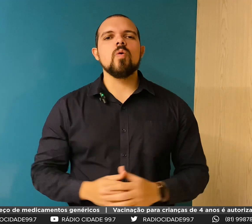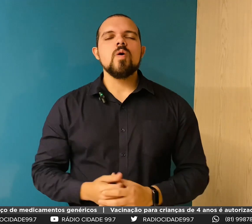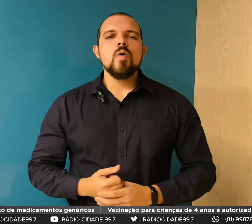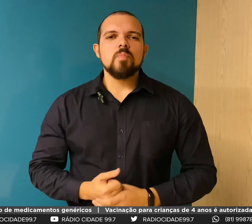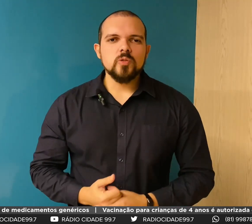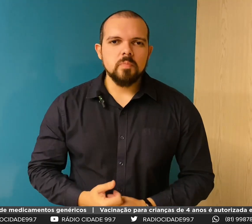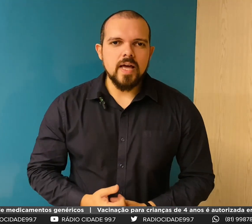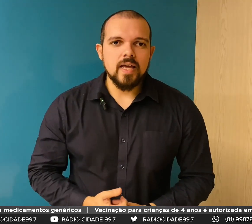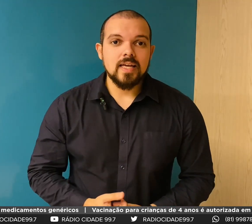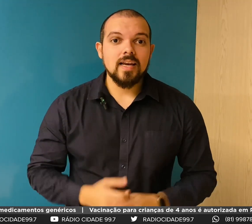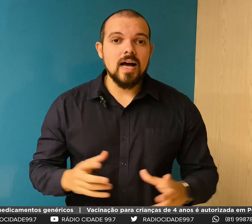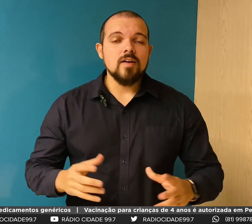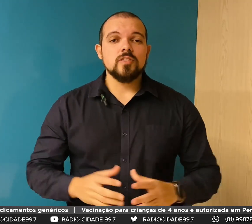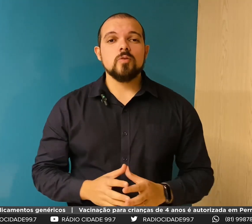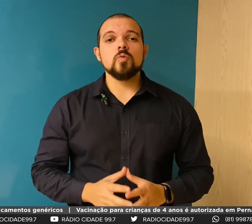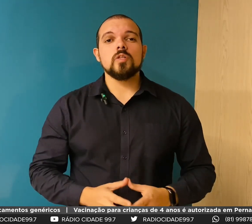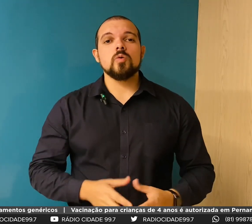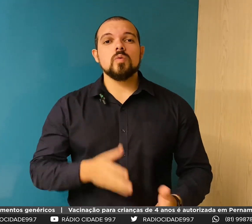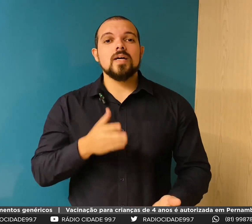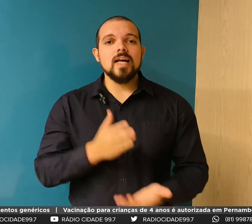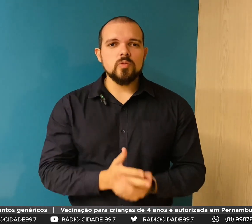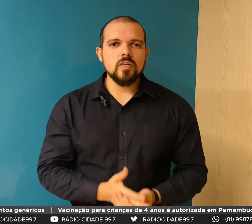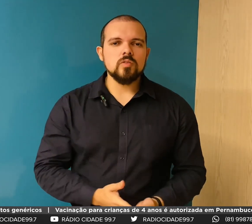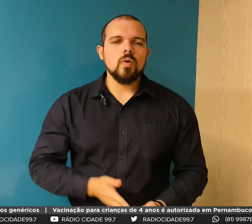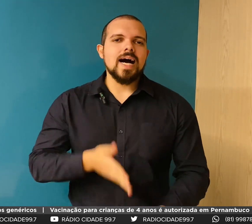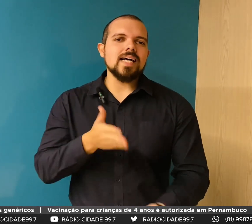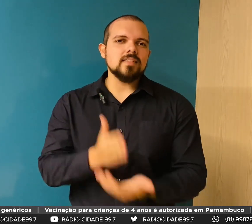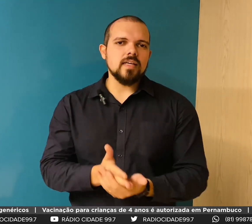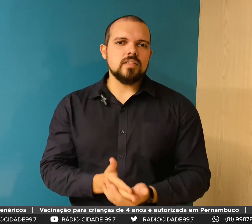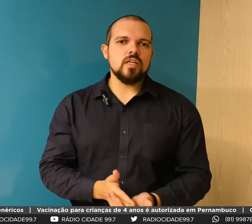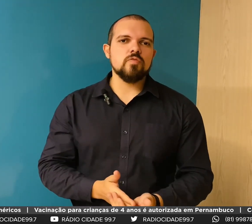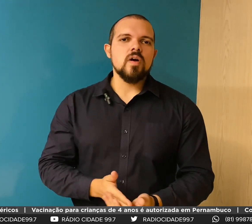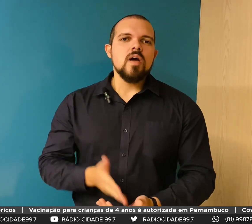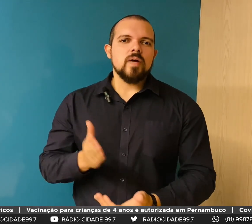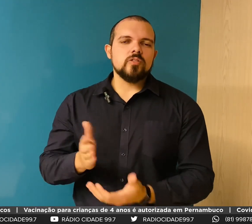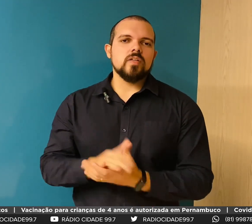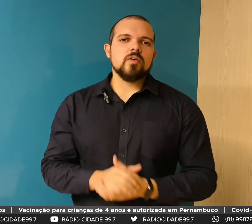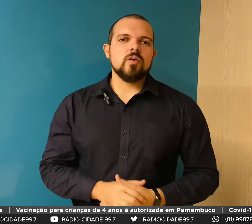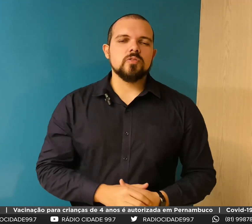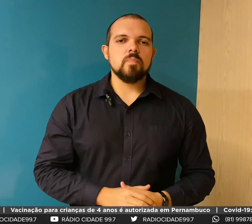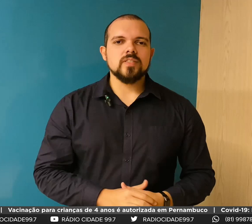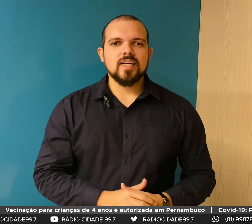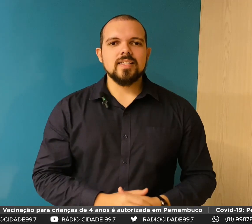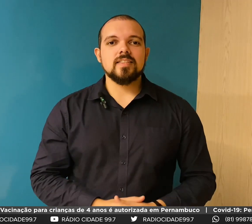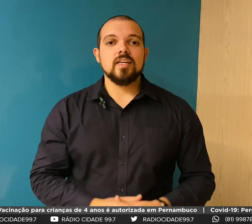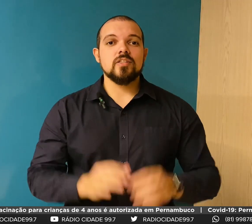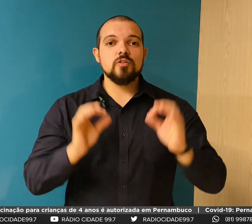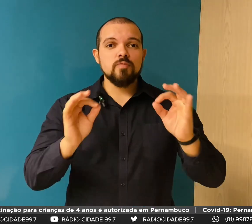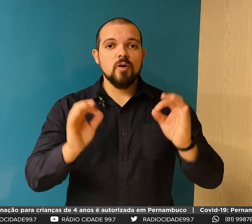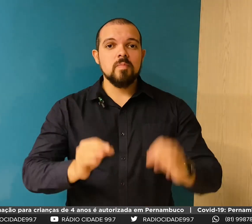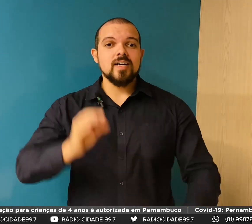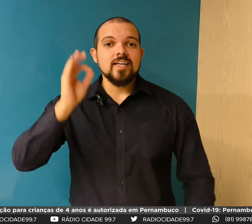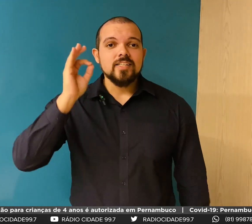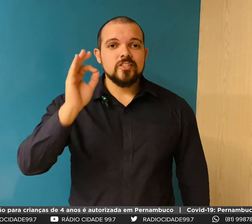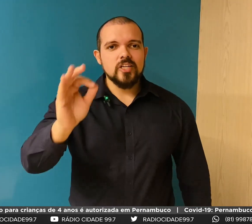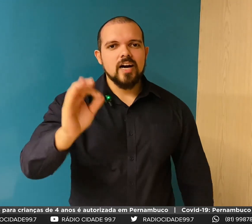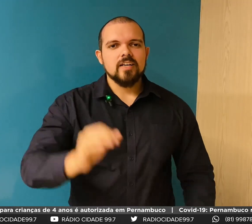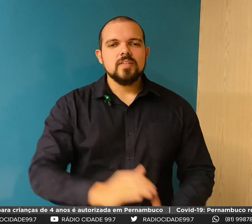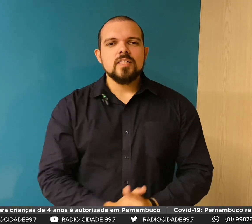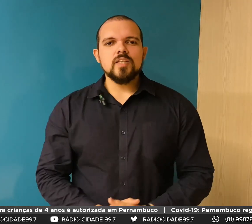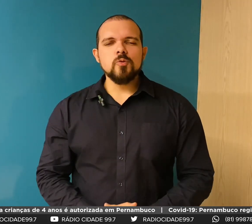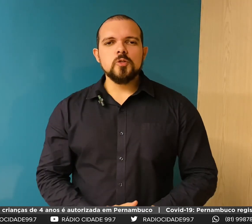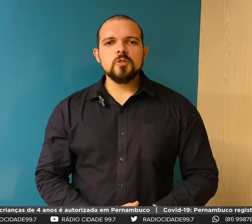.com.br. Lá você tem um conteúdo gratuito, assertivo, para que o seu negócio possa crescer de forma